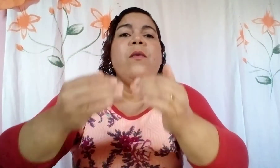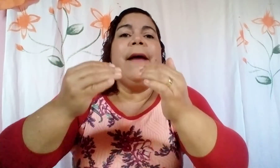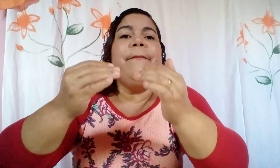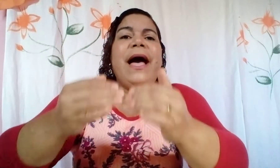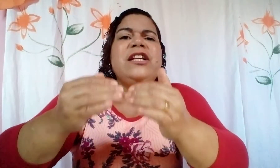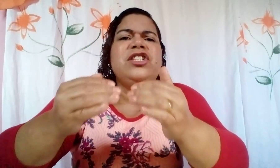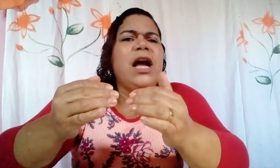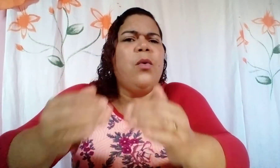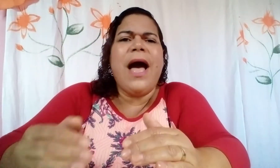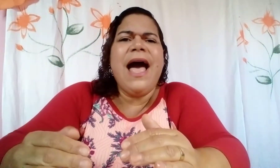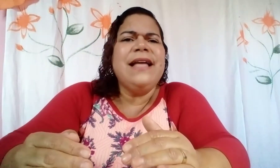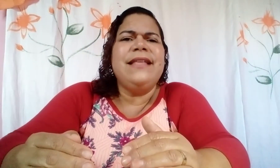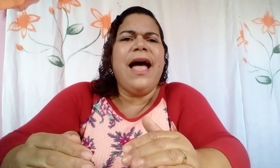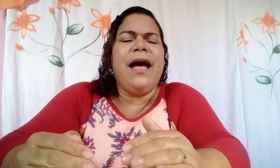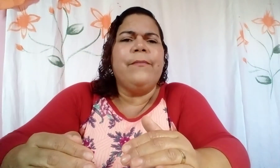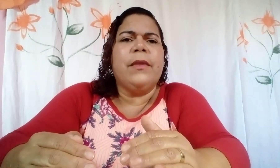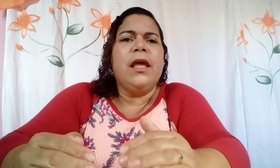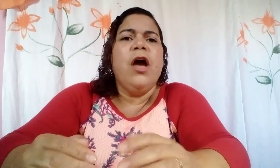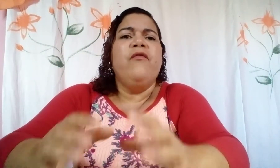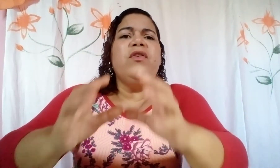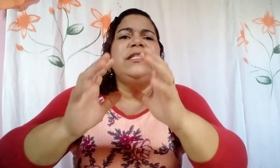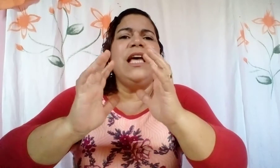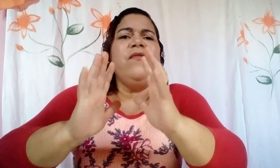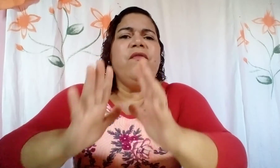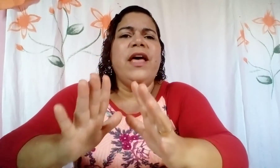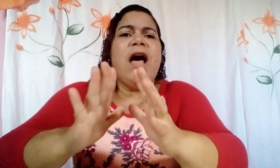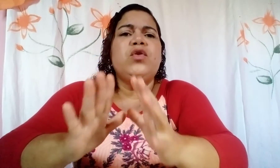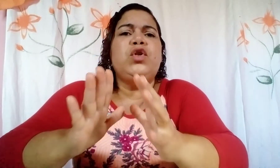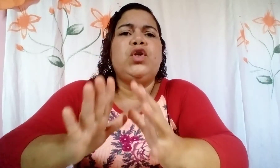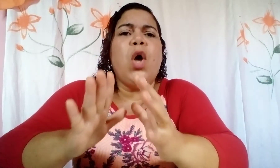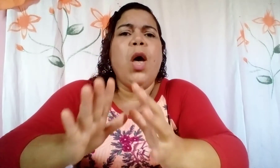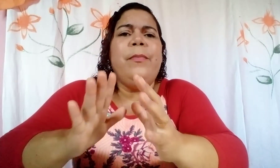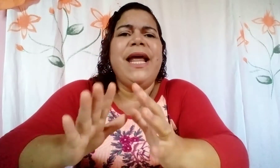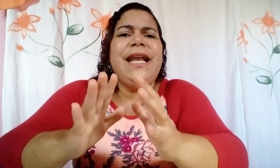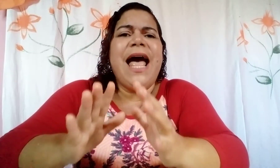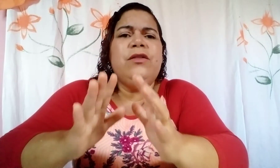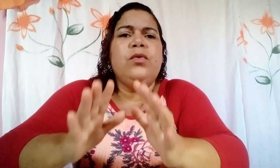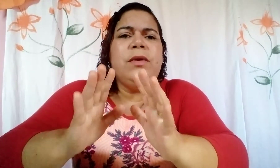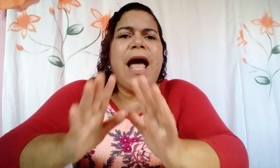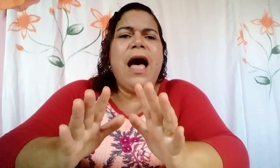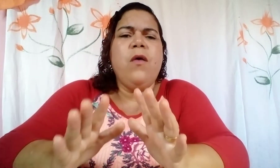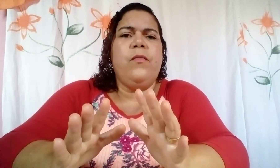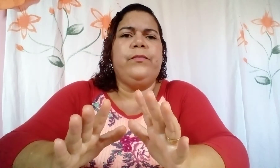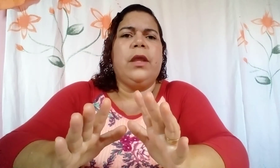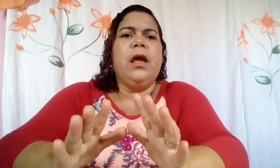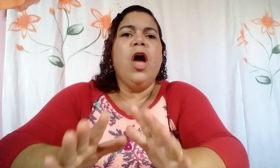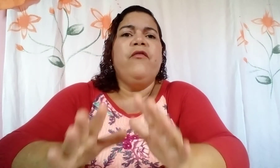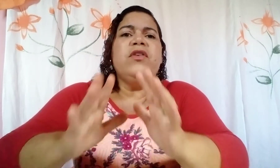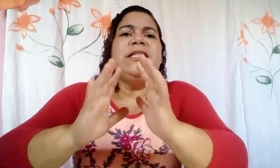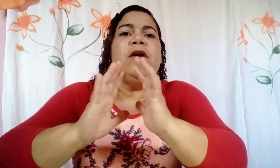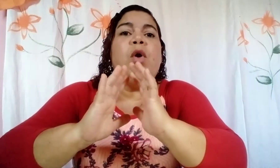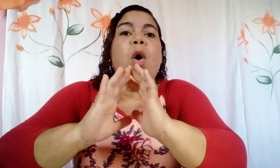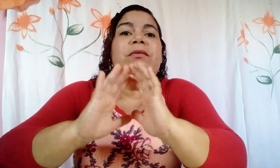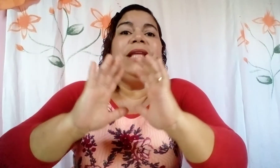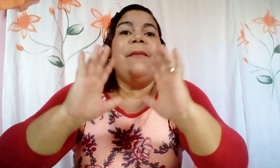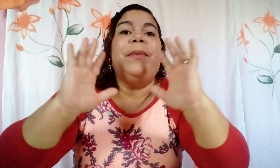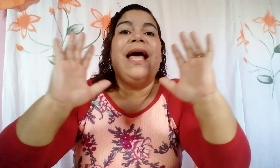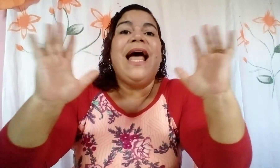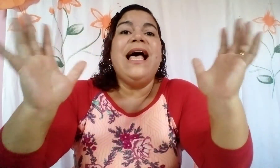abaixa a guarda, você viverá o sobrenatural. Você contemplará